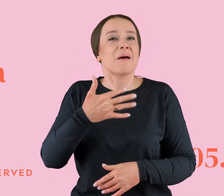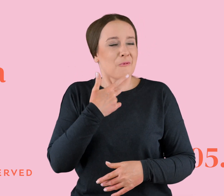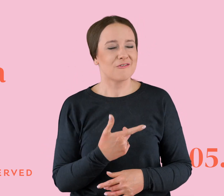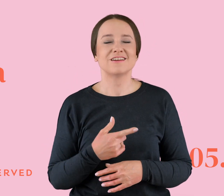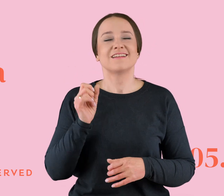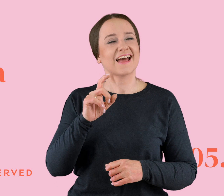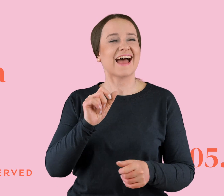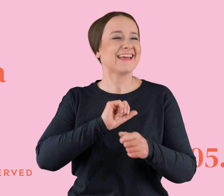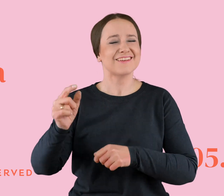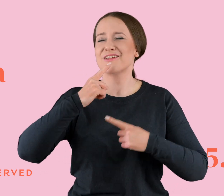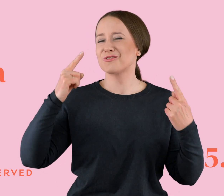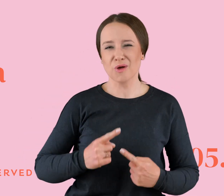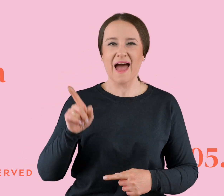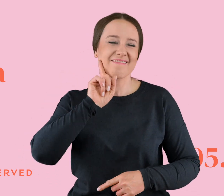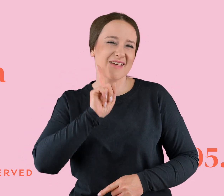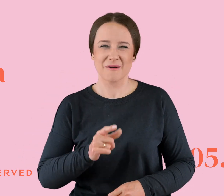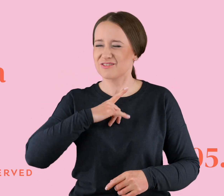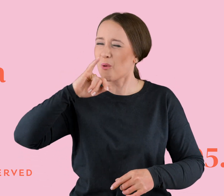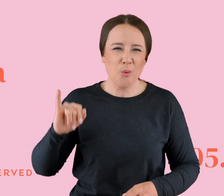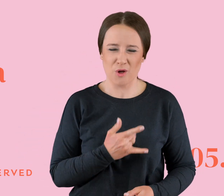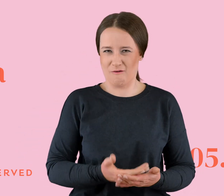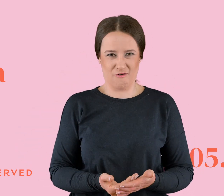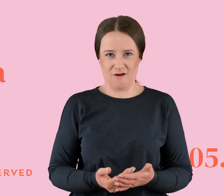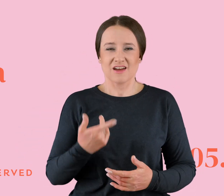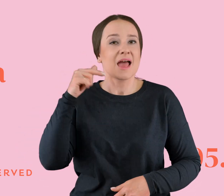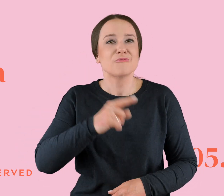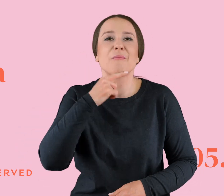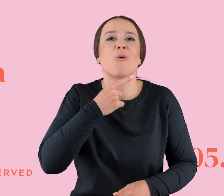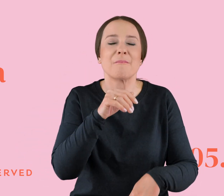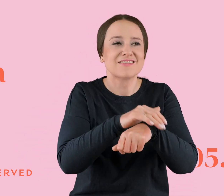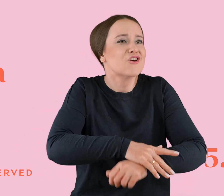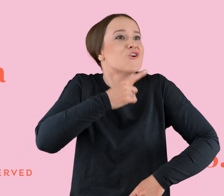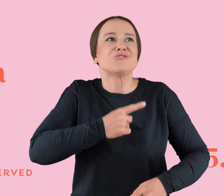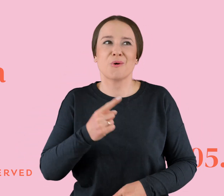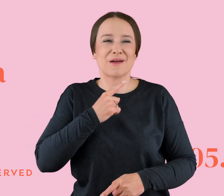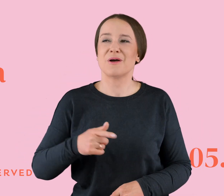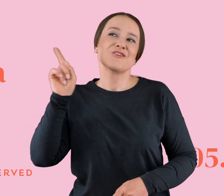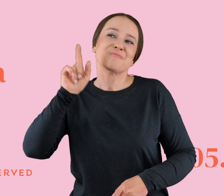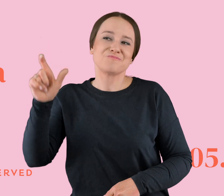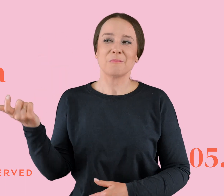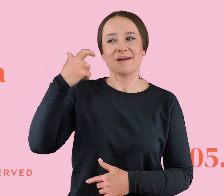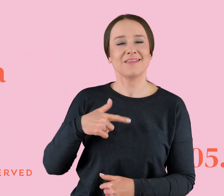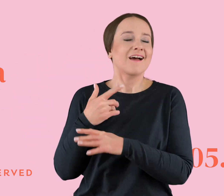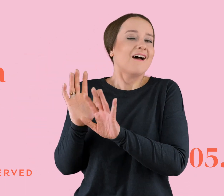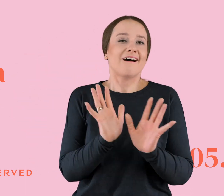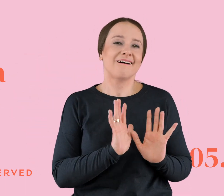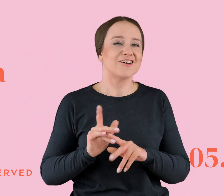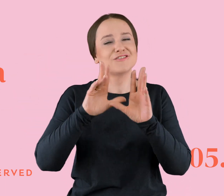bardziej było beznadziejnie i źle, tym bardziej ja znajomym musiałam kłamać, że było super, że on tak o mnie dba, że mamy tyle wspólnego, że